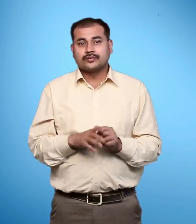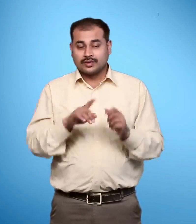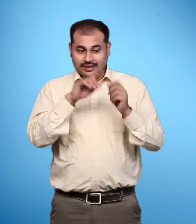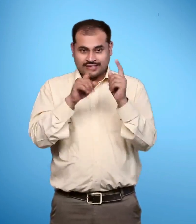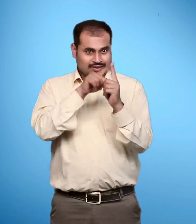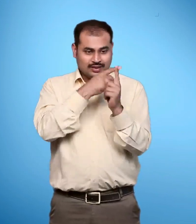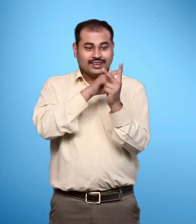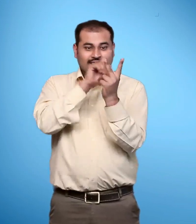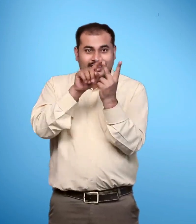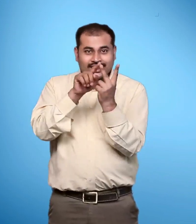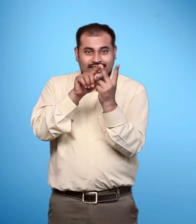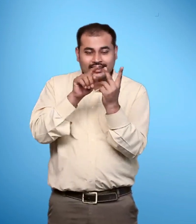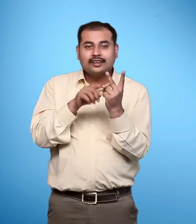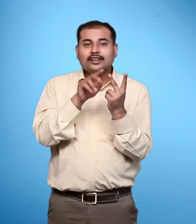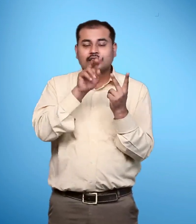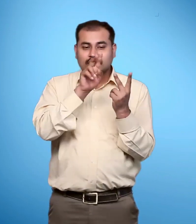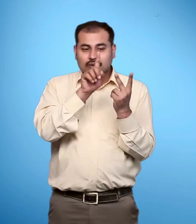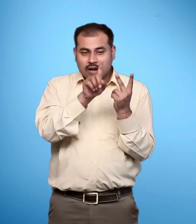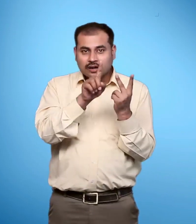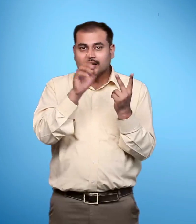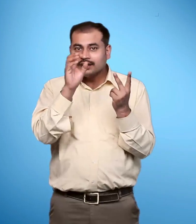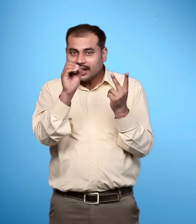अगले दो अंक यानी एक शुन्य